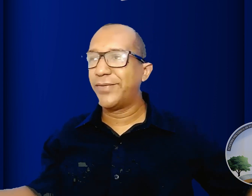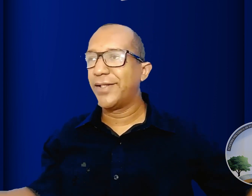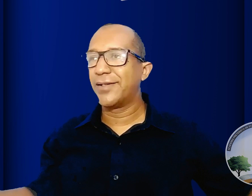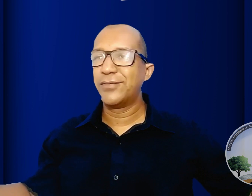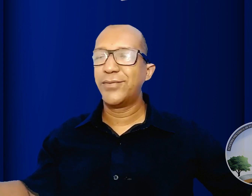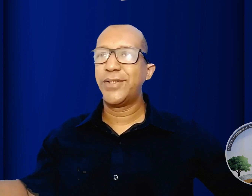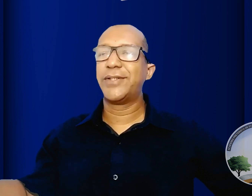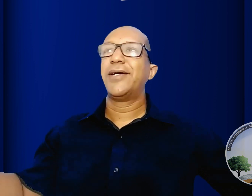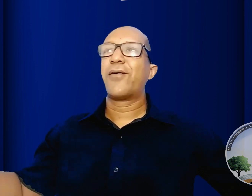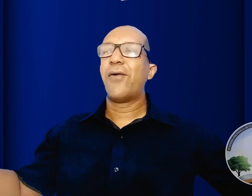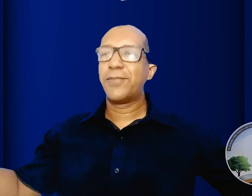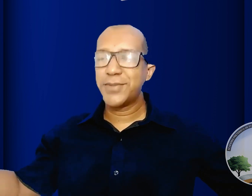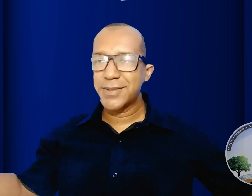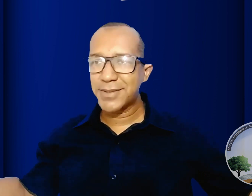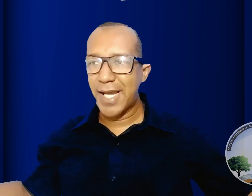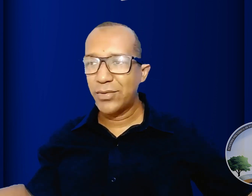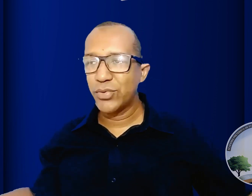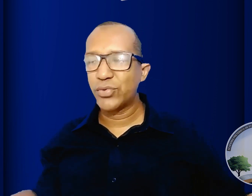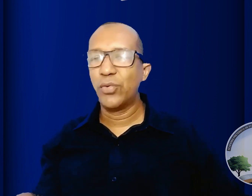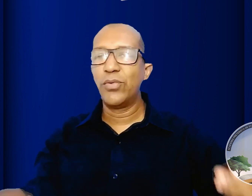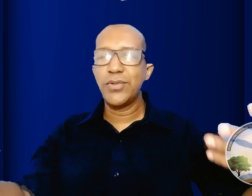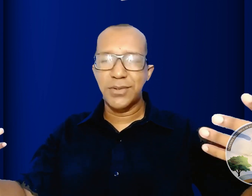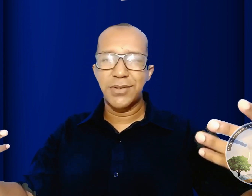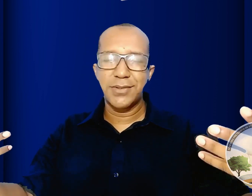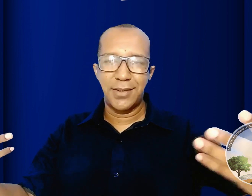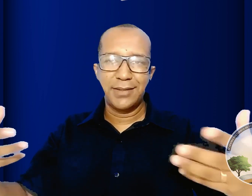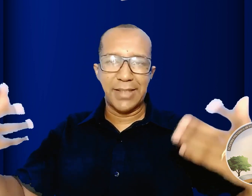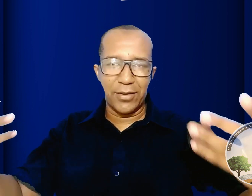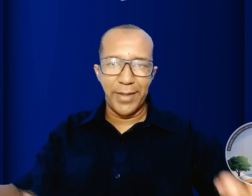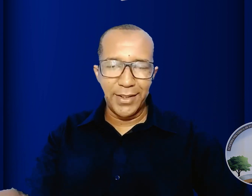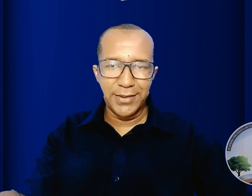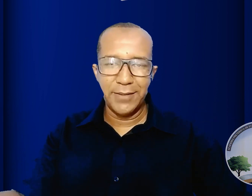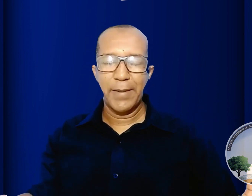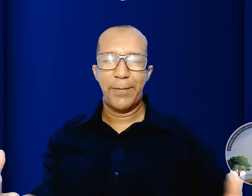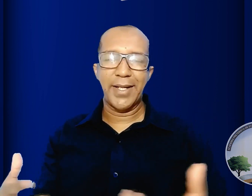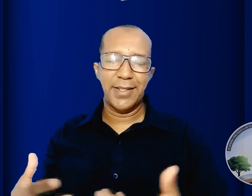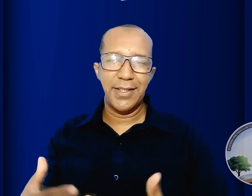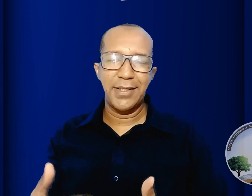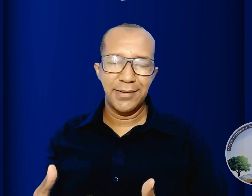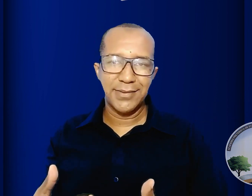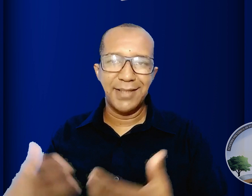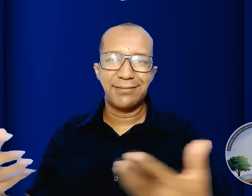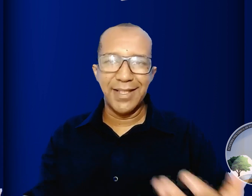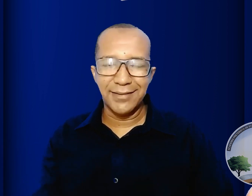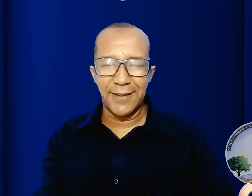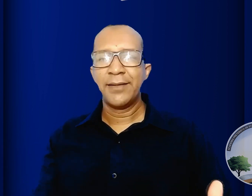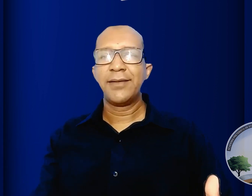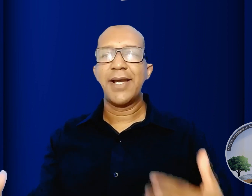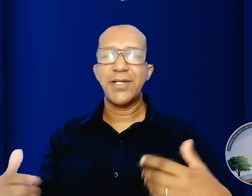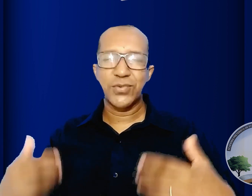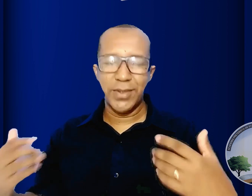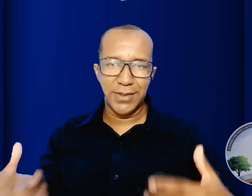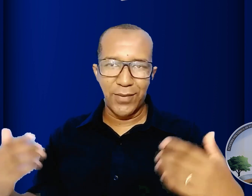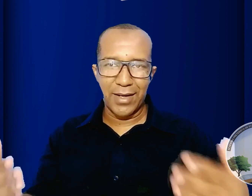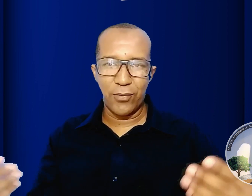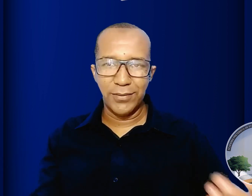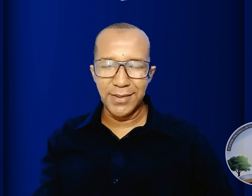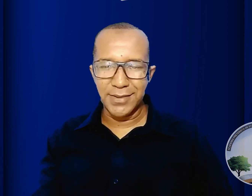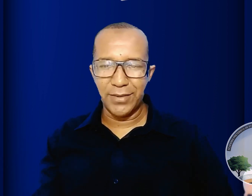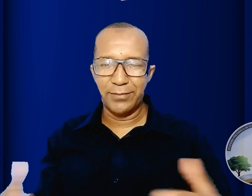ver os corpos saindo dos túmulos literalmente para que se entenda que a ressurreição aconteceu é